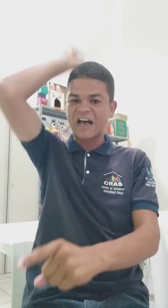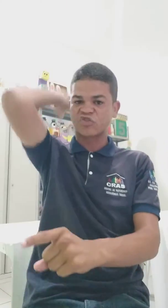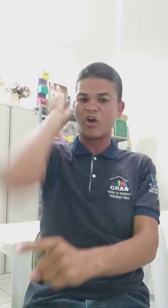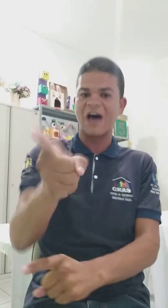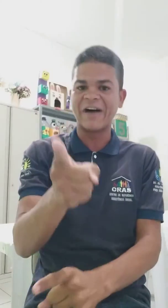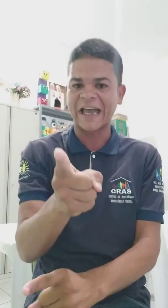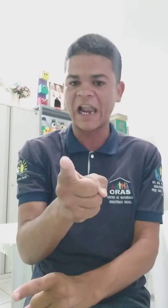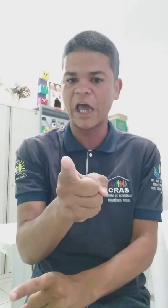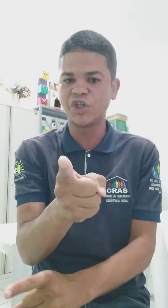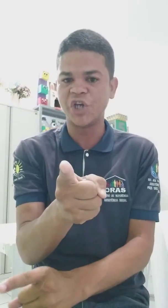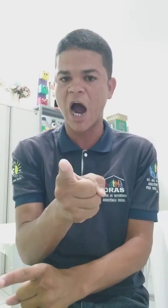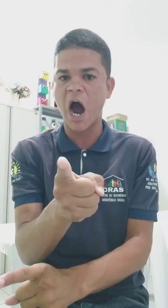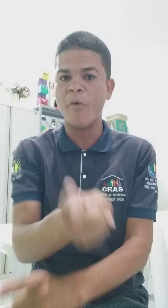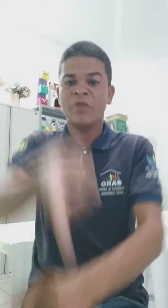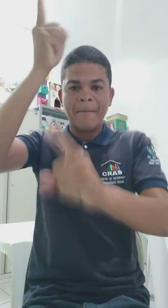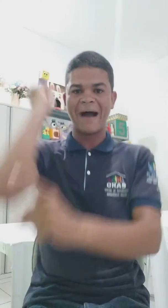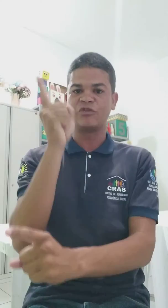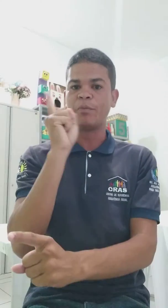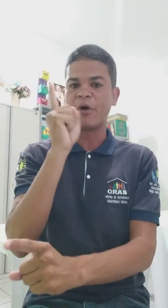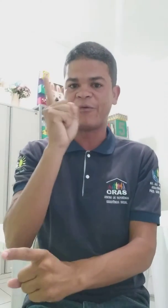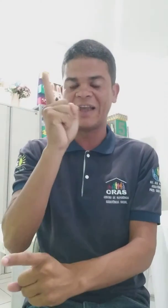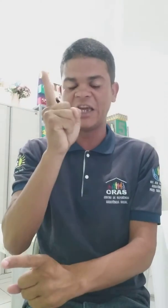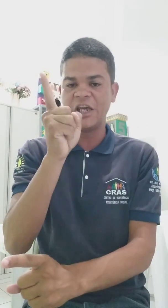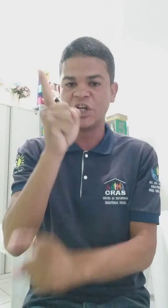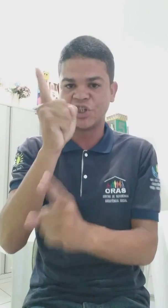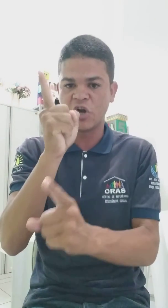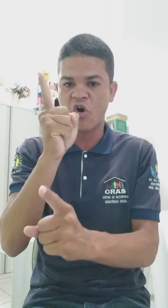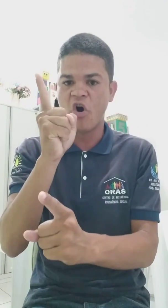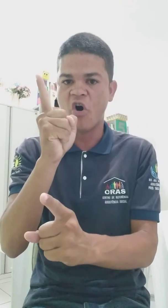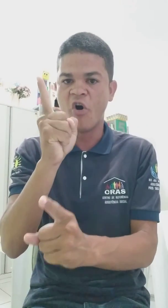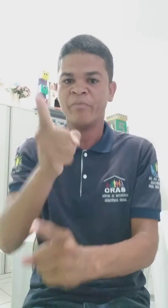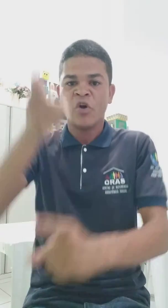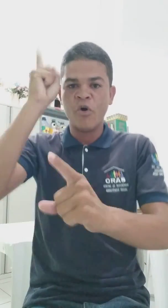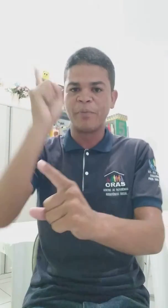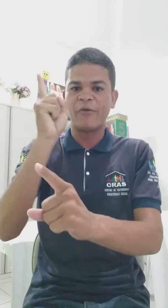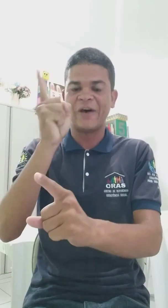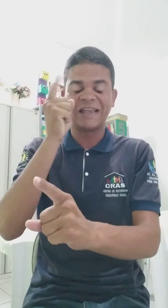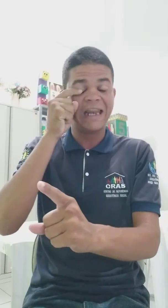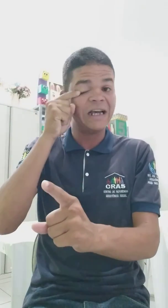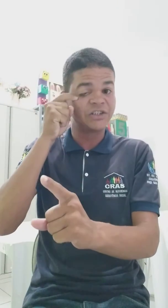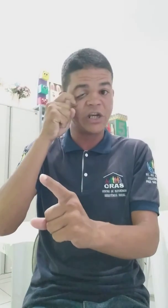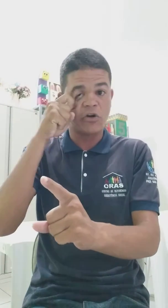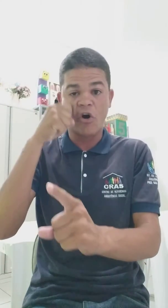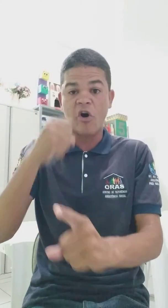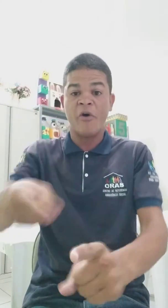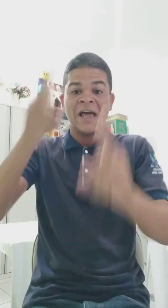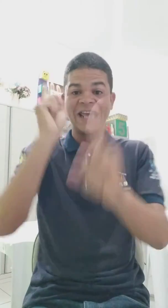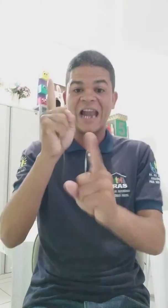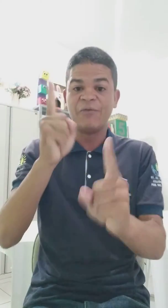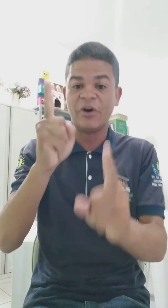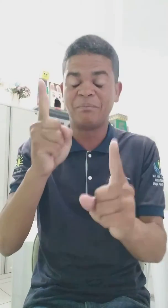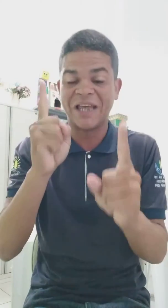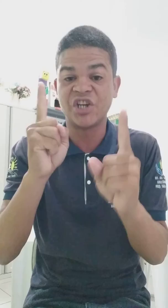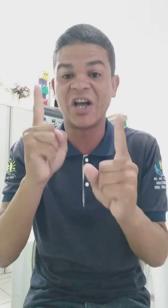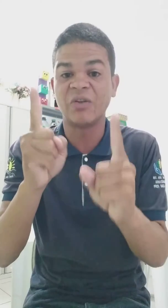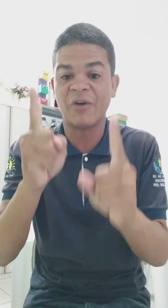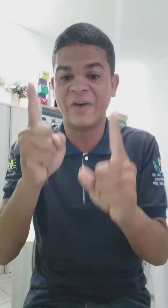assolava aquela região Mas o profeta Elias chegou, o profeta Elias chegou E ali foi testada a fé